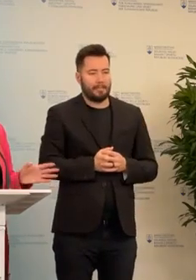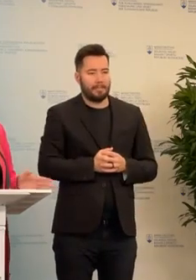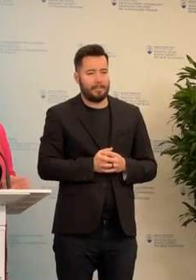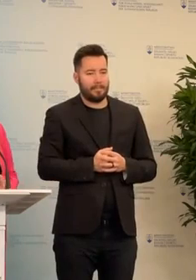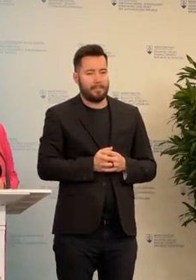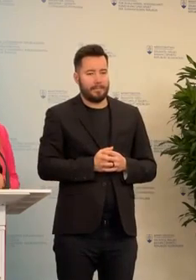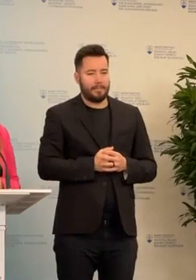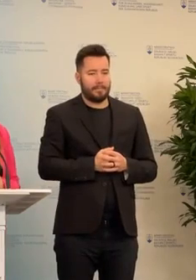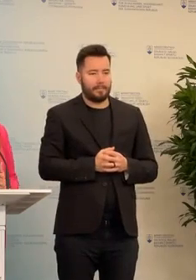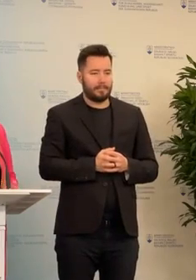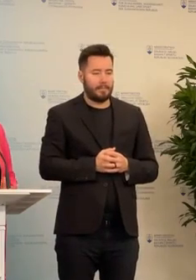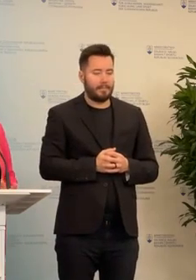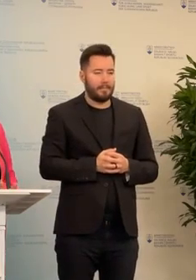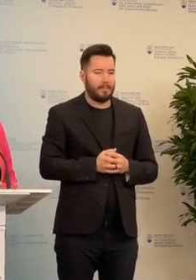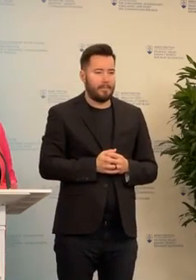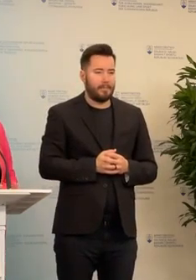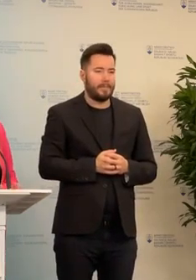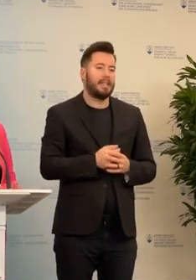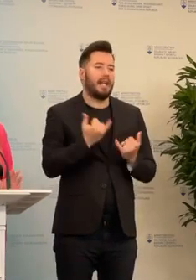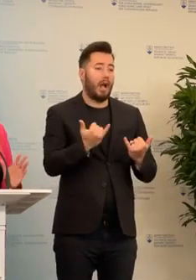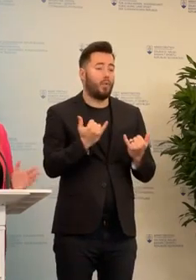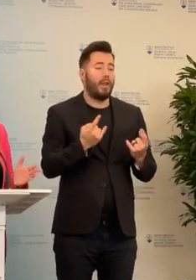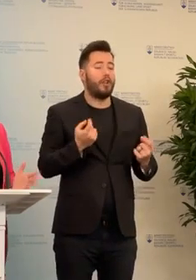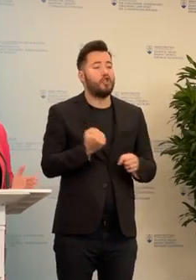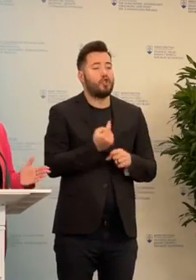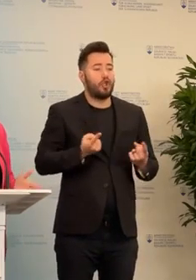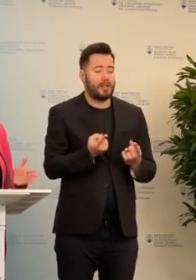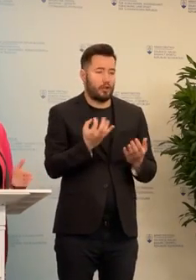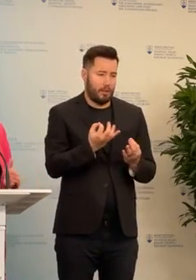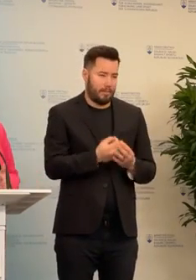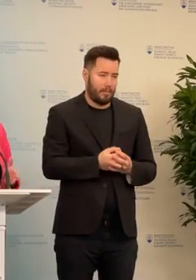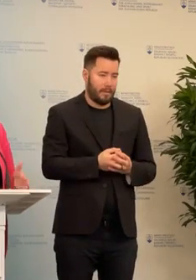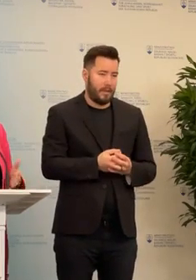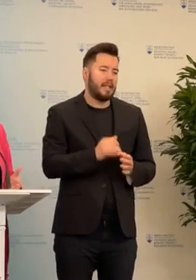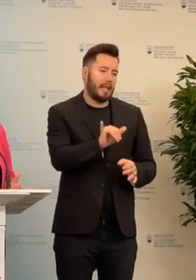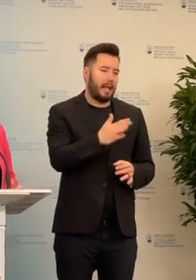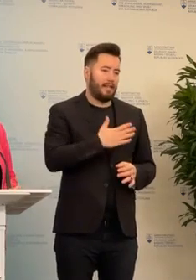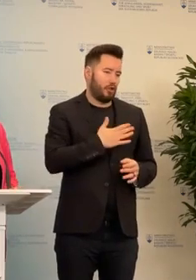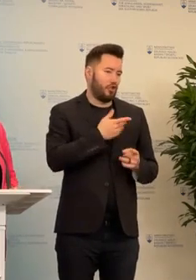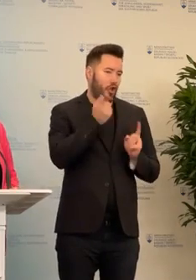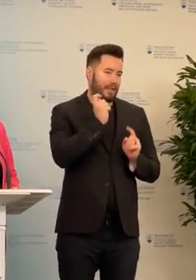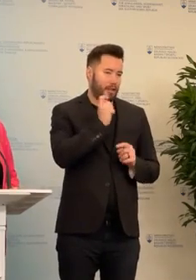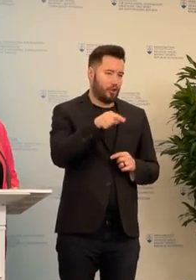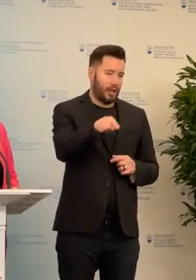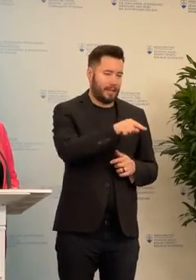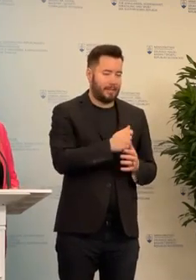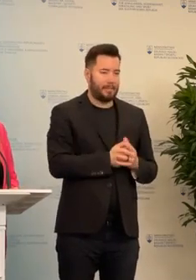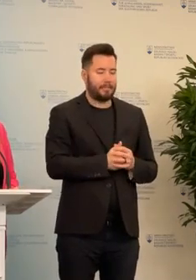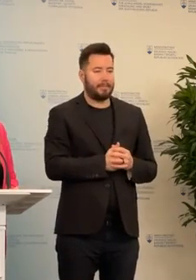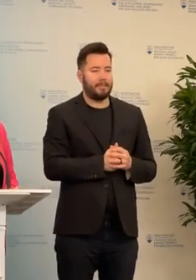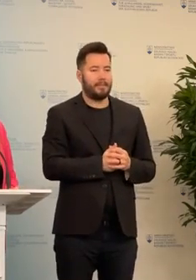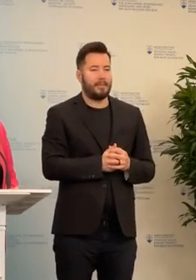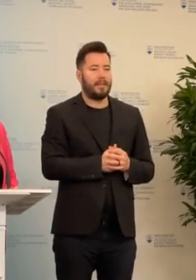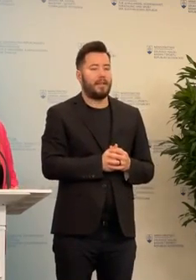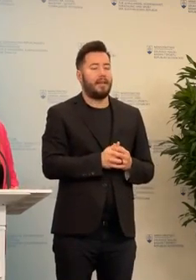budem hovoriť, že to, čo sa deje aktuálnych čižnov sú predovšetkým teda naši žiaci alebo žiaci našich škol slovenských, ktorí